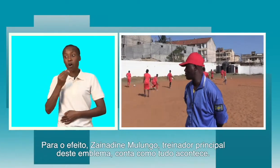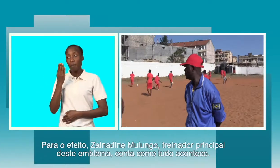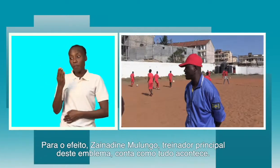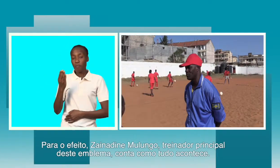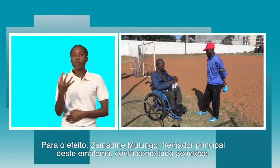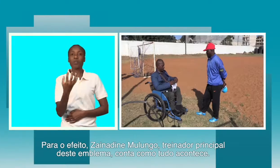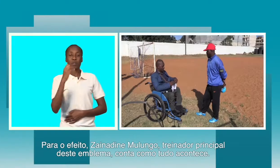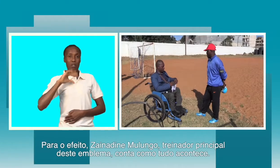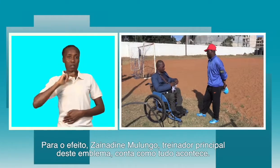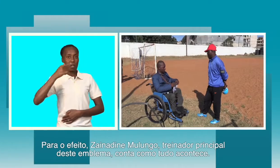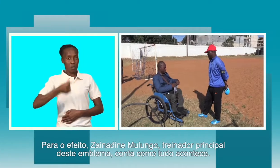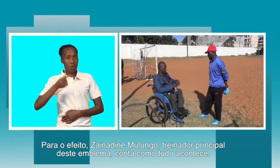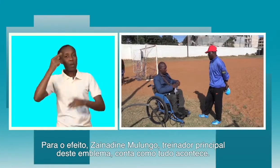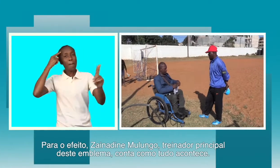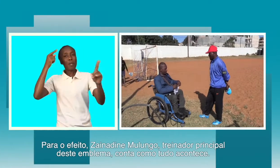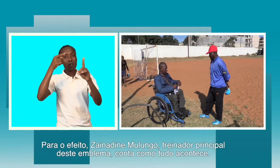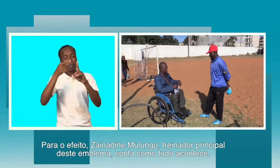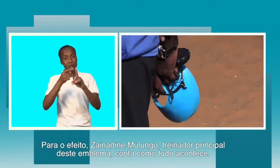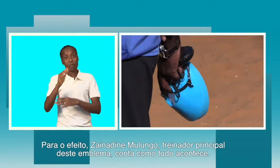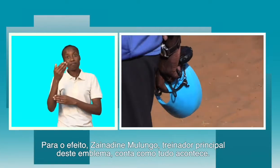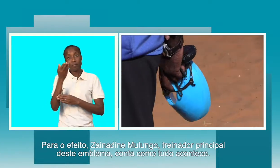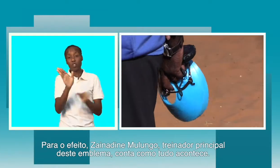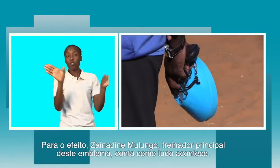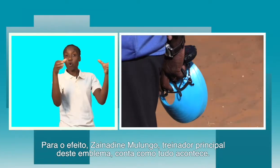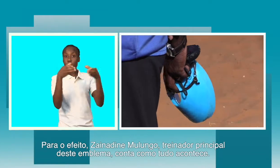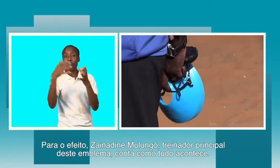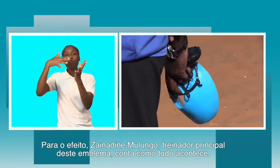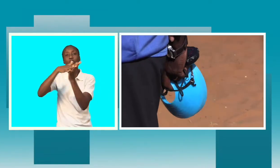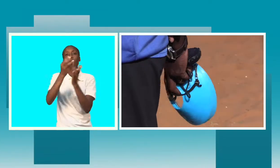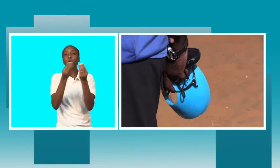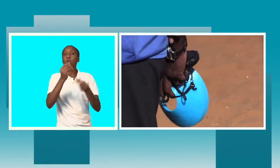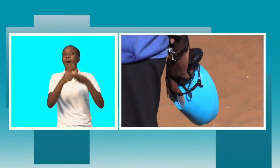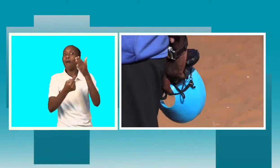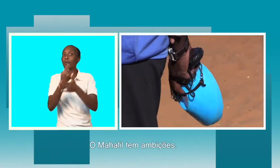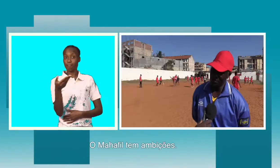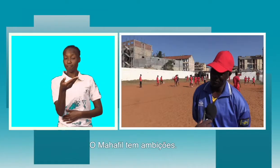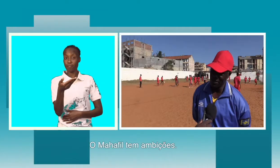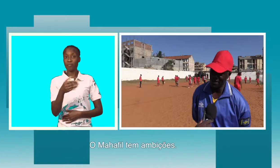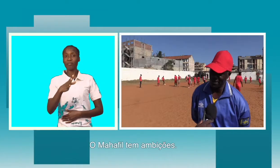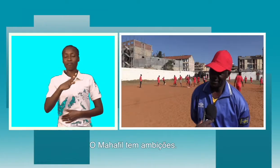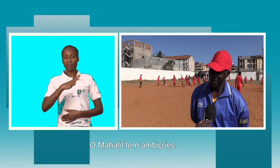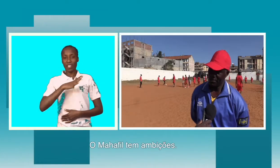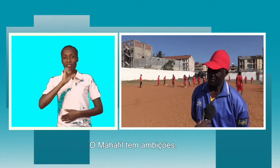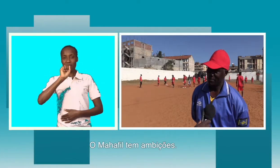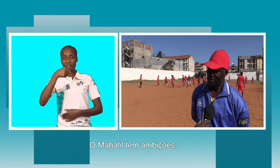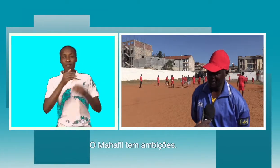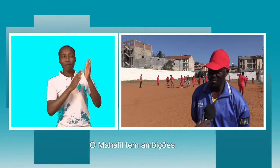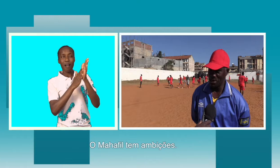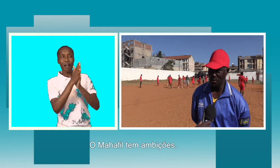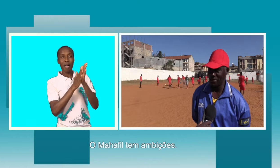Molungo, treinador principal deste emblema, conta como tudo aconteceu. O Maafil tem ambições.